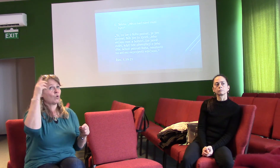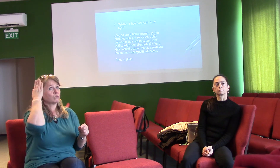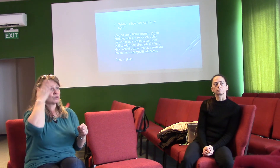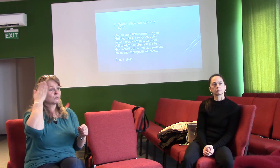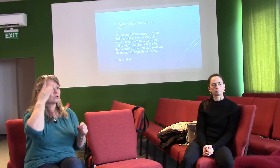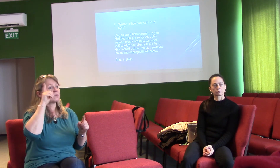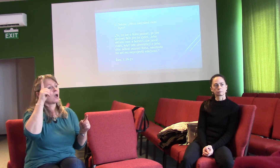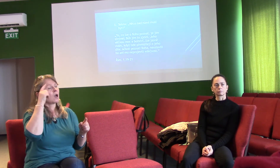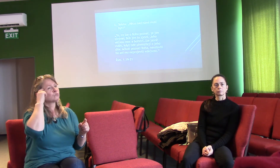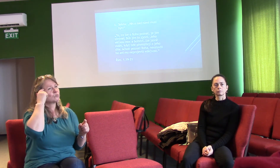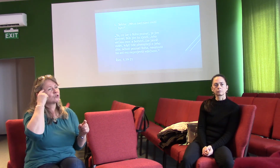vděčnost. Římanům jedna.